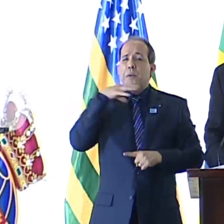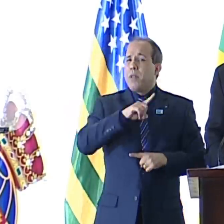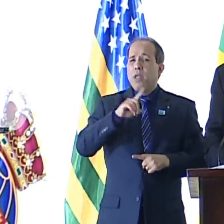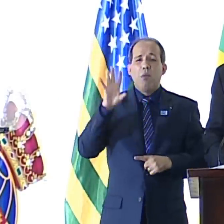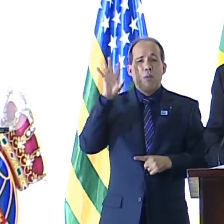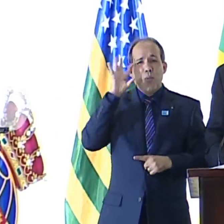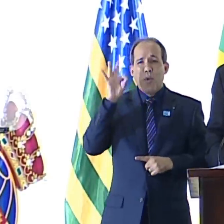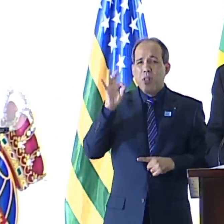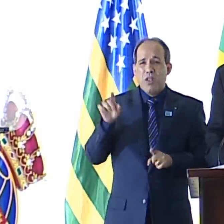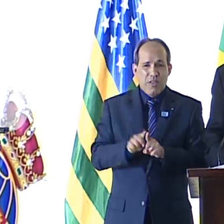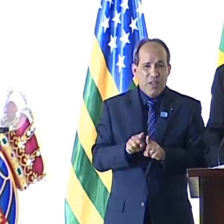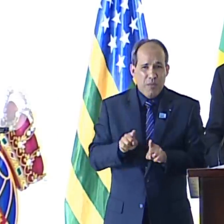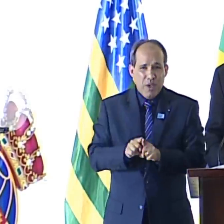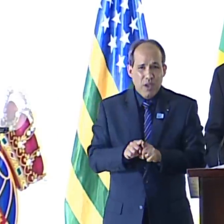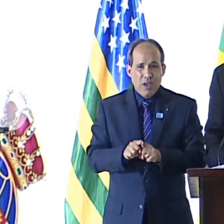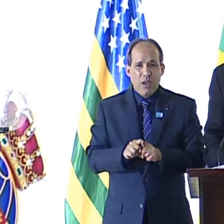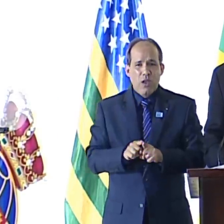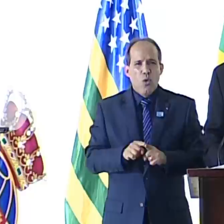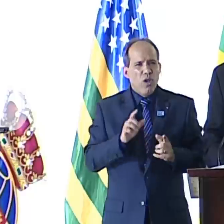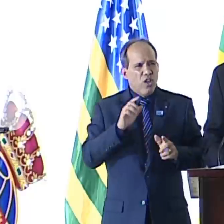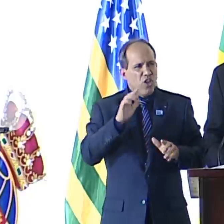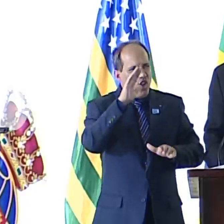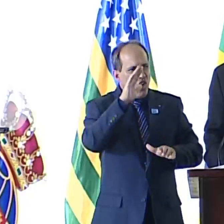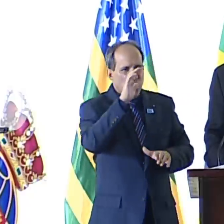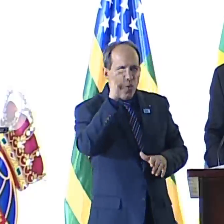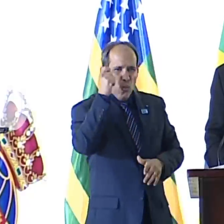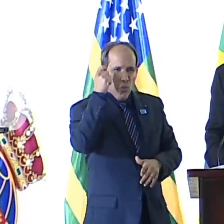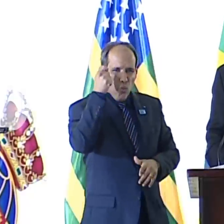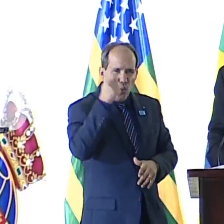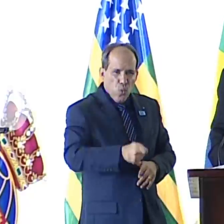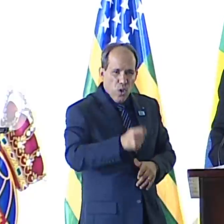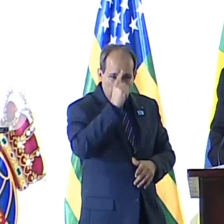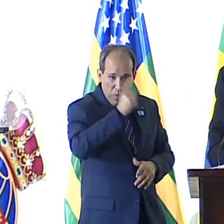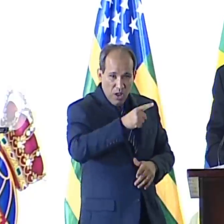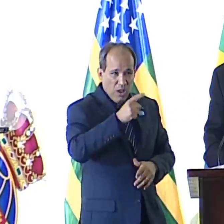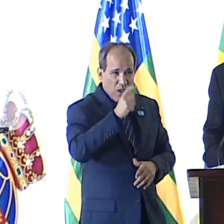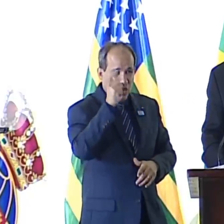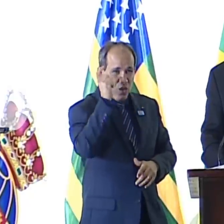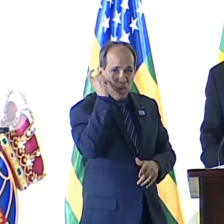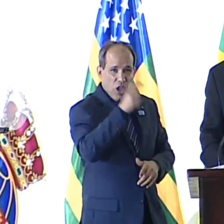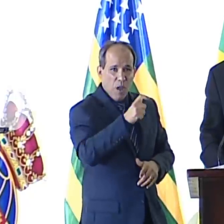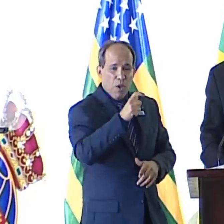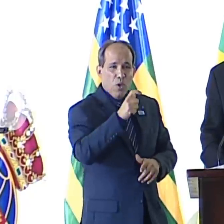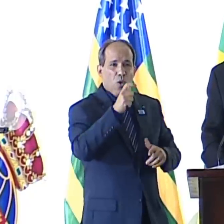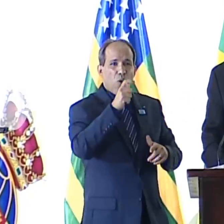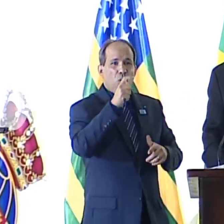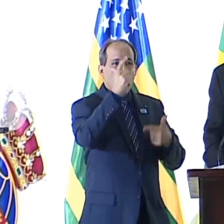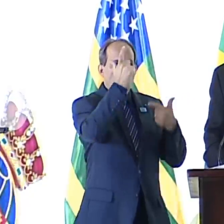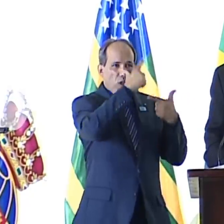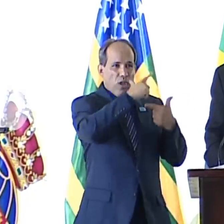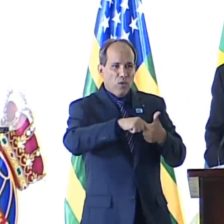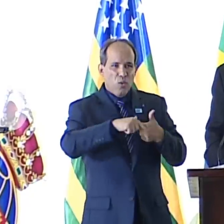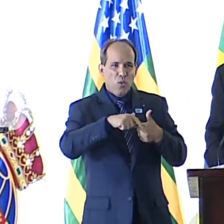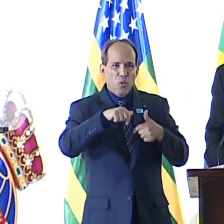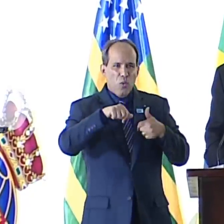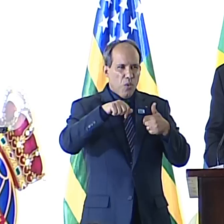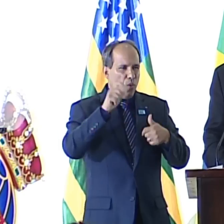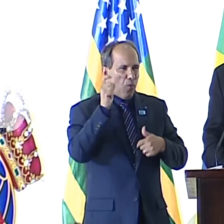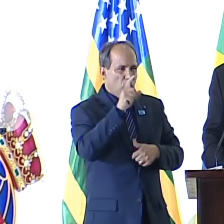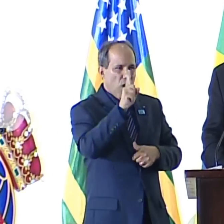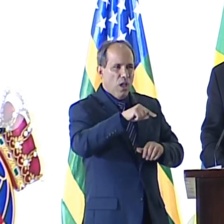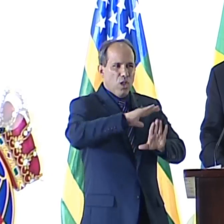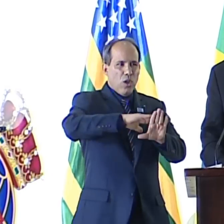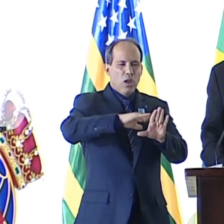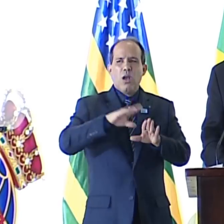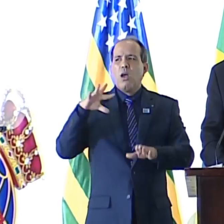Taxar os conservadores de ideológicos é a epítome da prática marxista-leninista. Chame-os do que você é, acuse-os do que você faz.